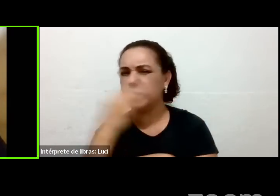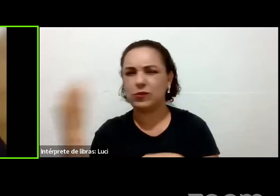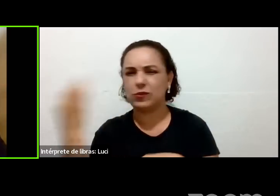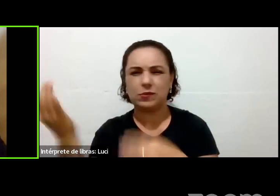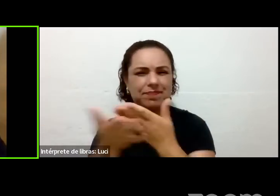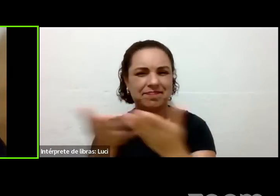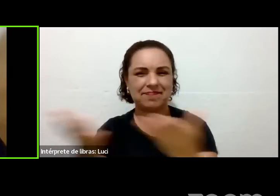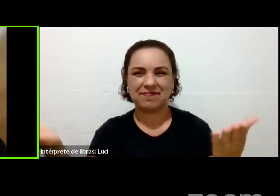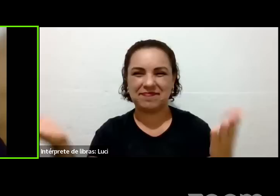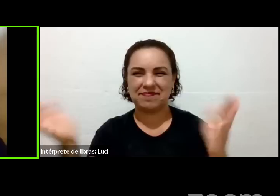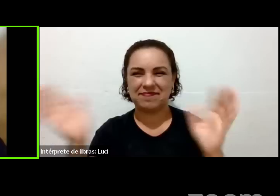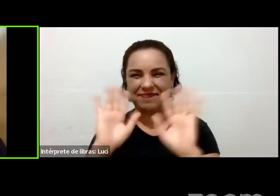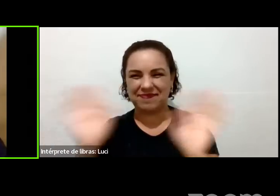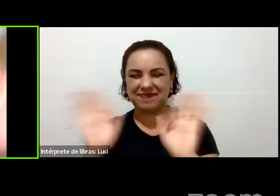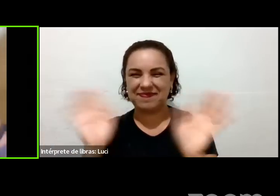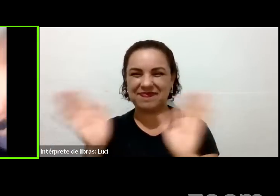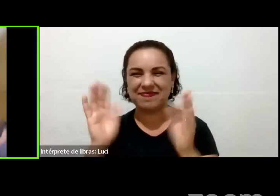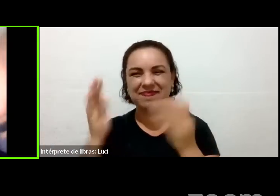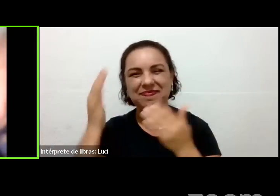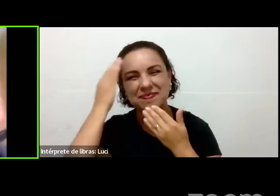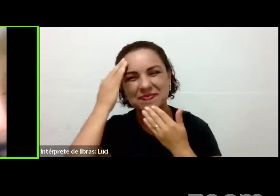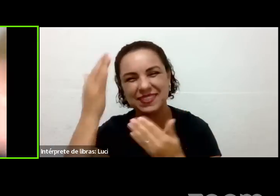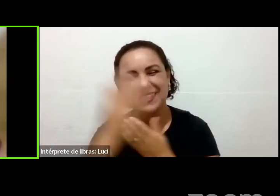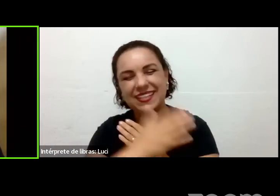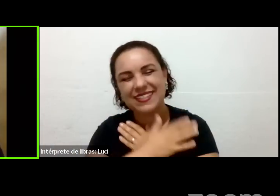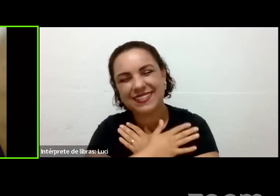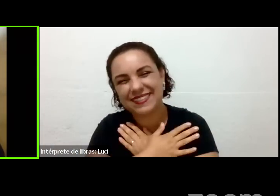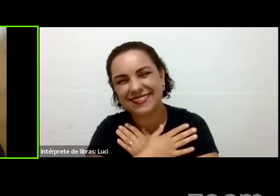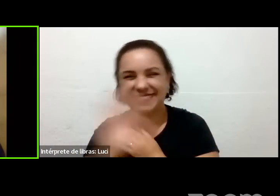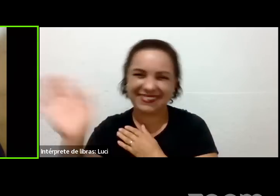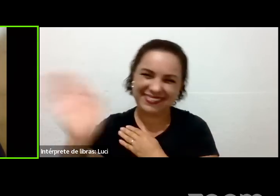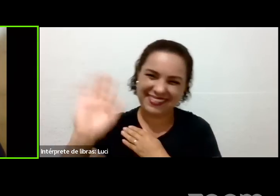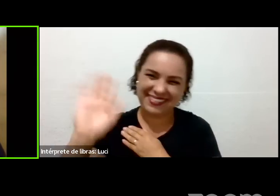abraço. Até mais, pessoal. Obrigado, de coração. Tchau, tchau. Tchau,